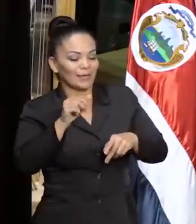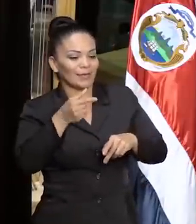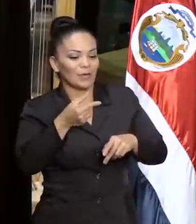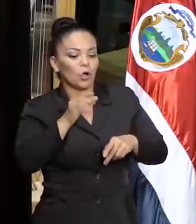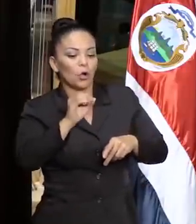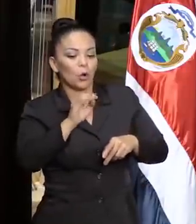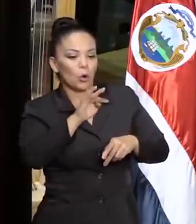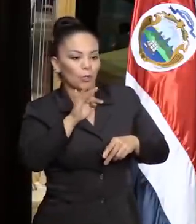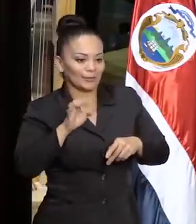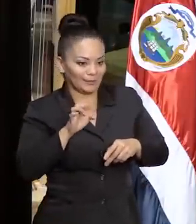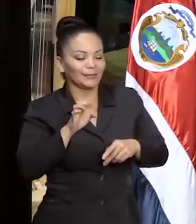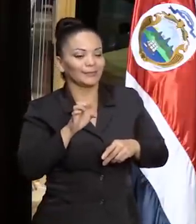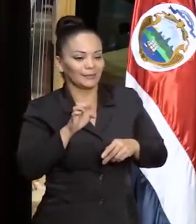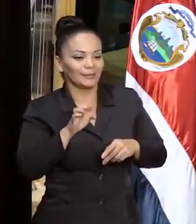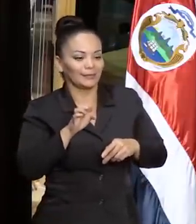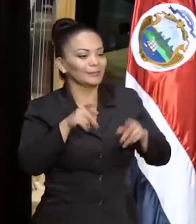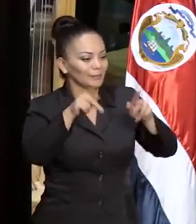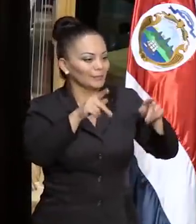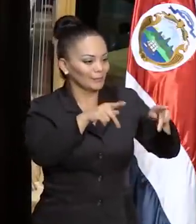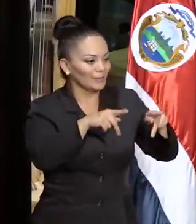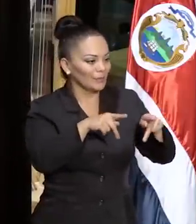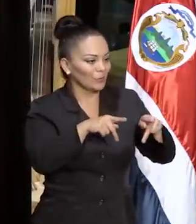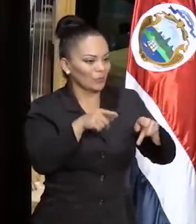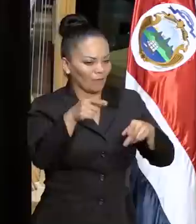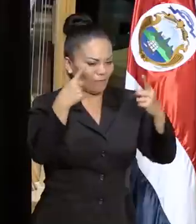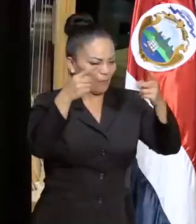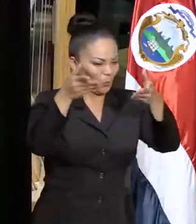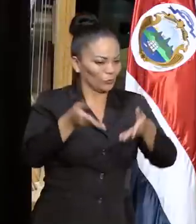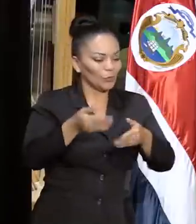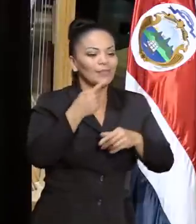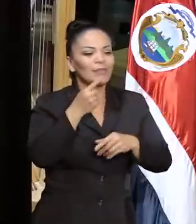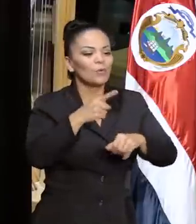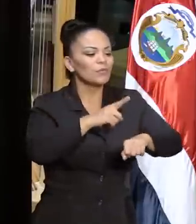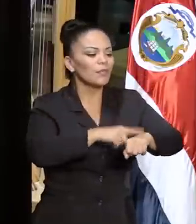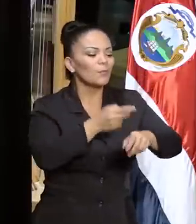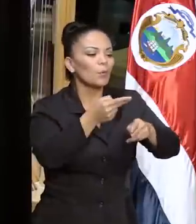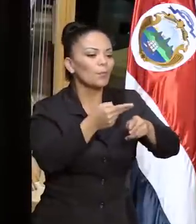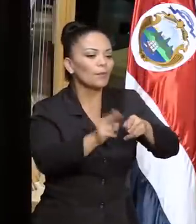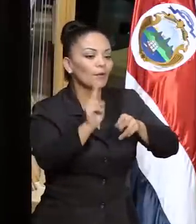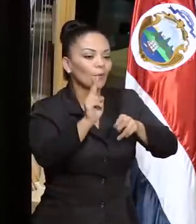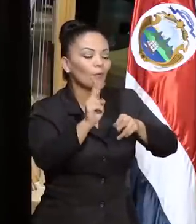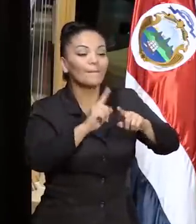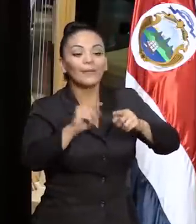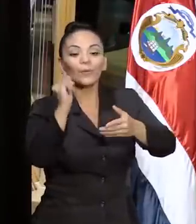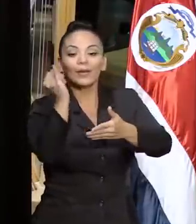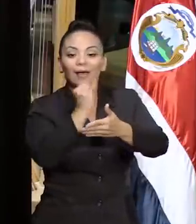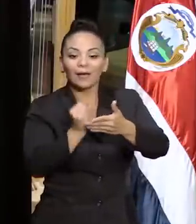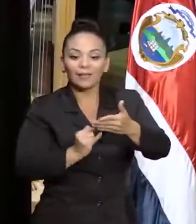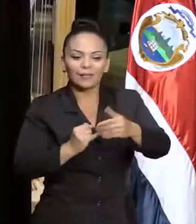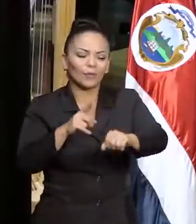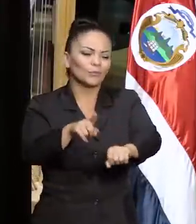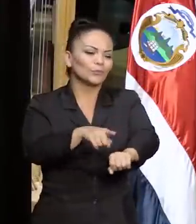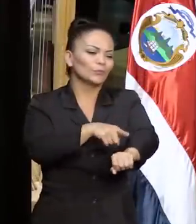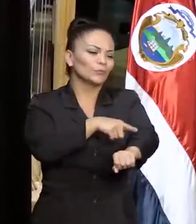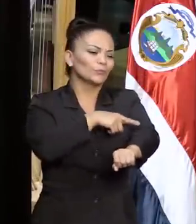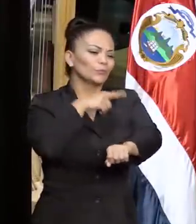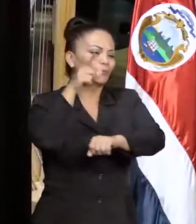Gote o como lo quieran decir Goethe dijo que el tiempo es breve y el arte es largo.